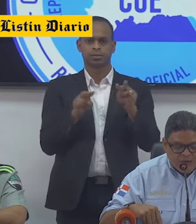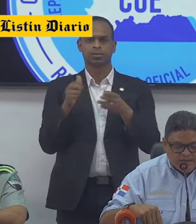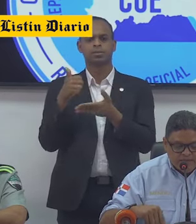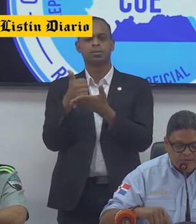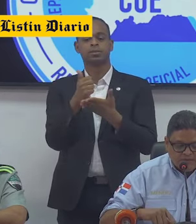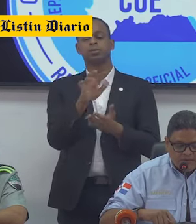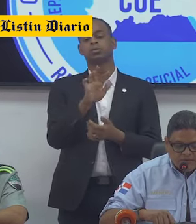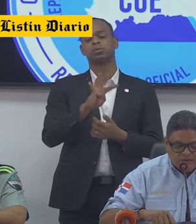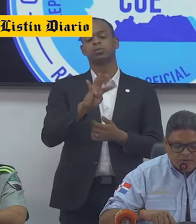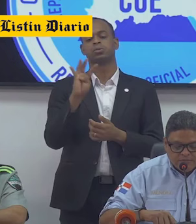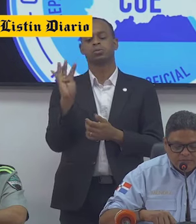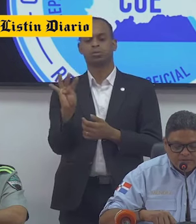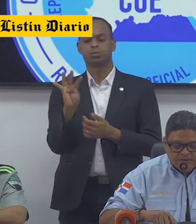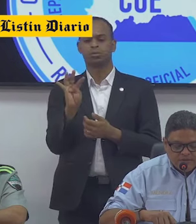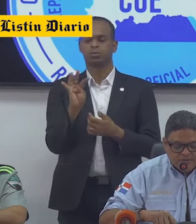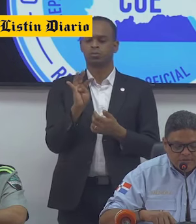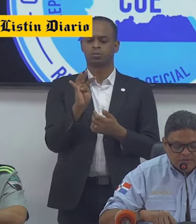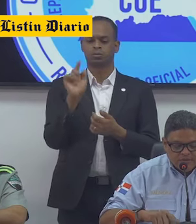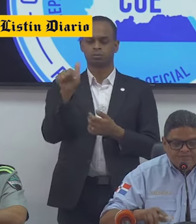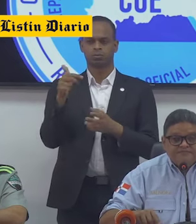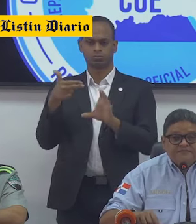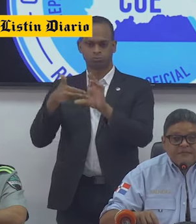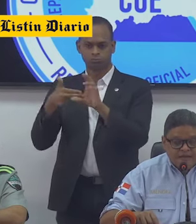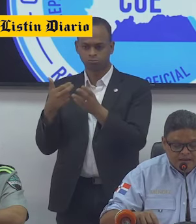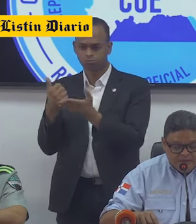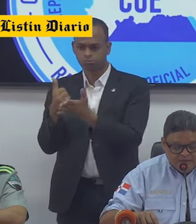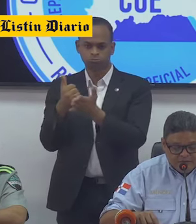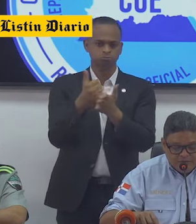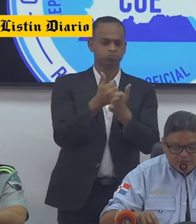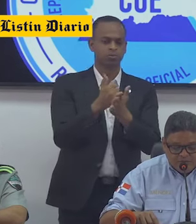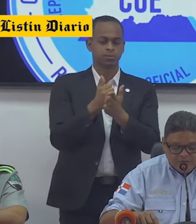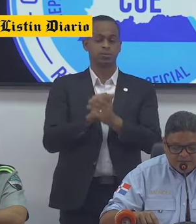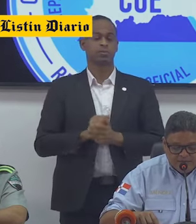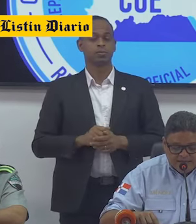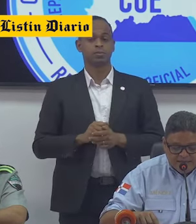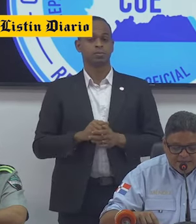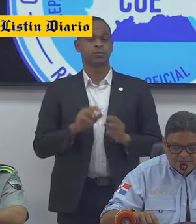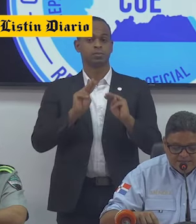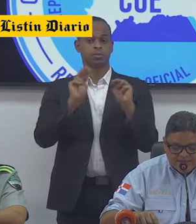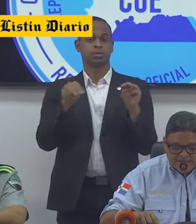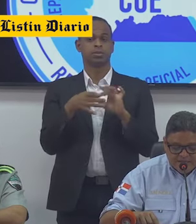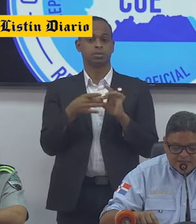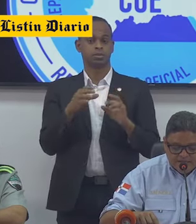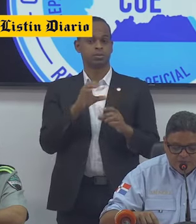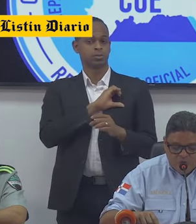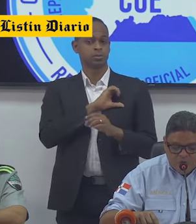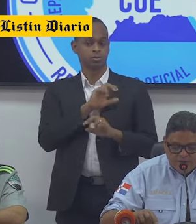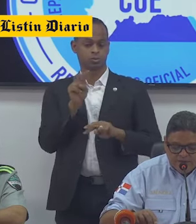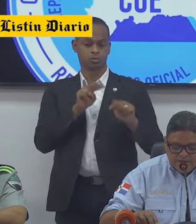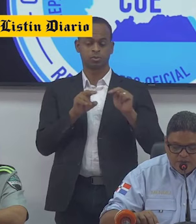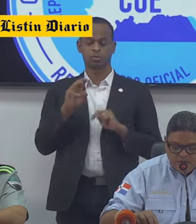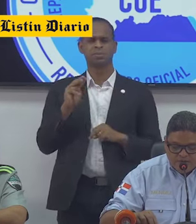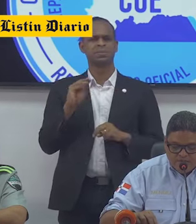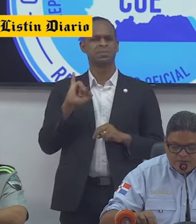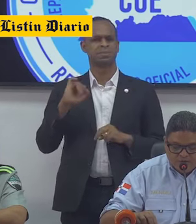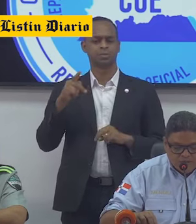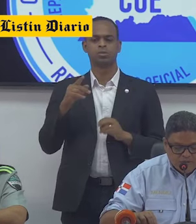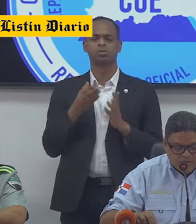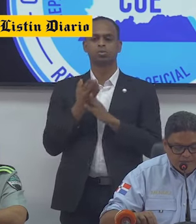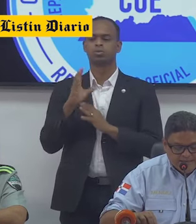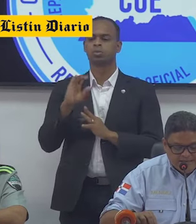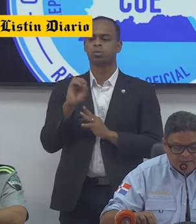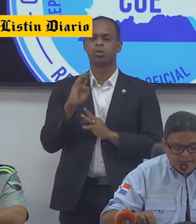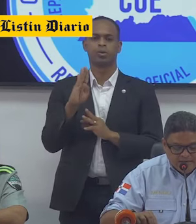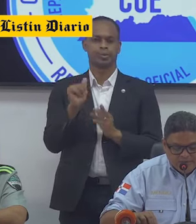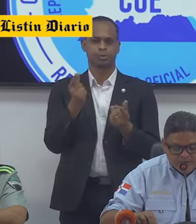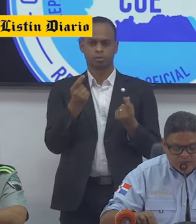asistido 44 vehículos de transporte de combustible. El Ministerio del Interior y Policía, a través del COVA, realizó labores de control